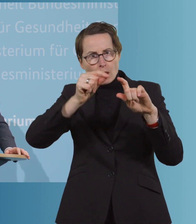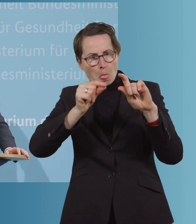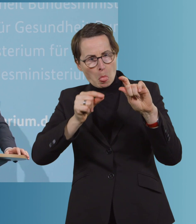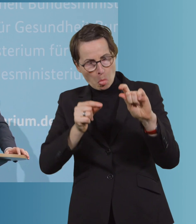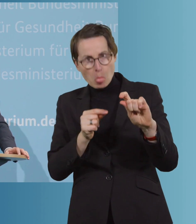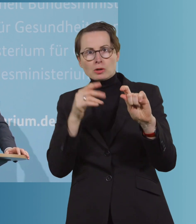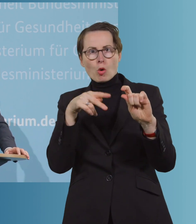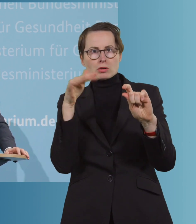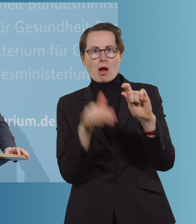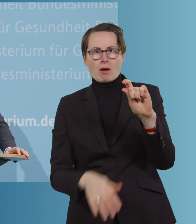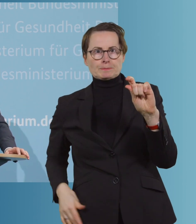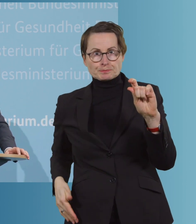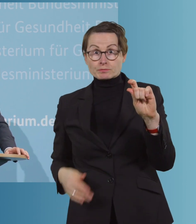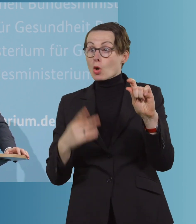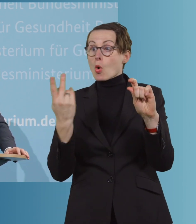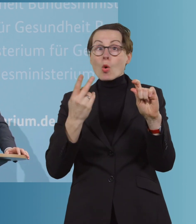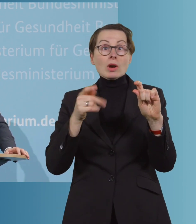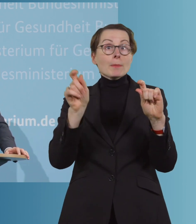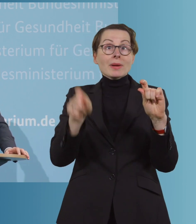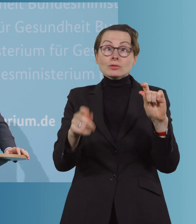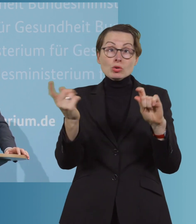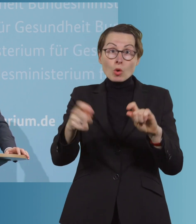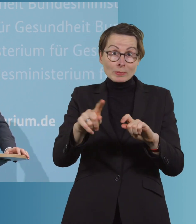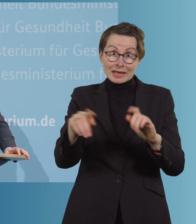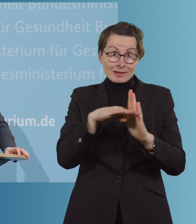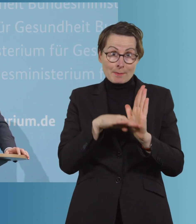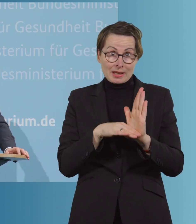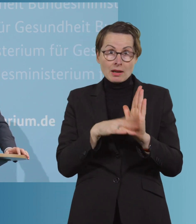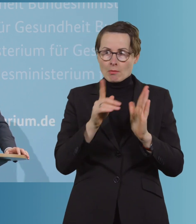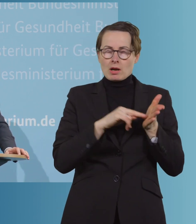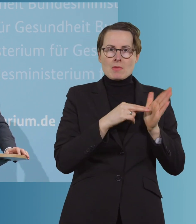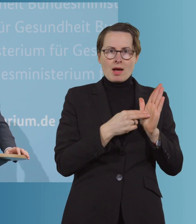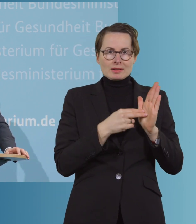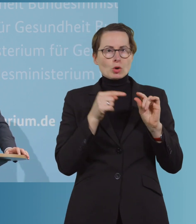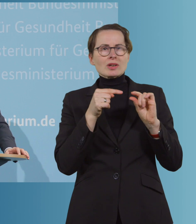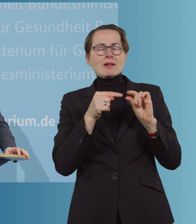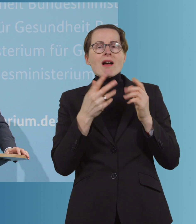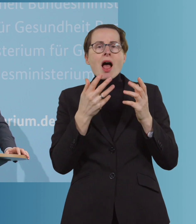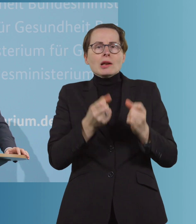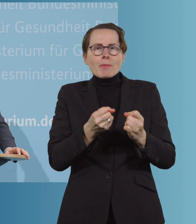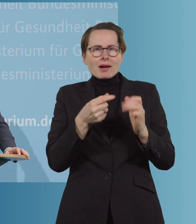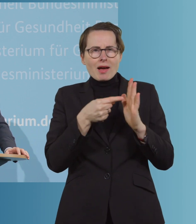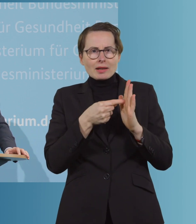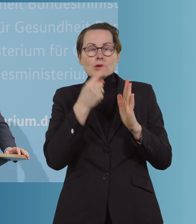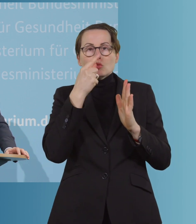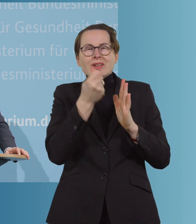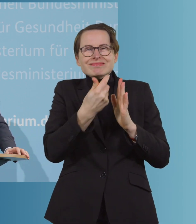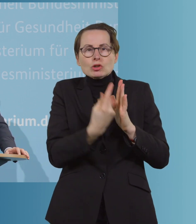oder weil einige Impflinge nicht erschienen sind. Und da die Haltbarkeit sehr überschaubar ist, wenige Stunden, ist dann die